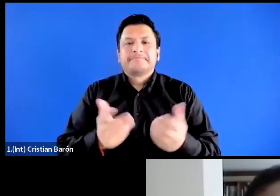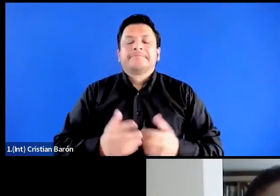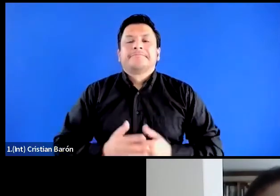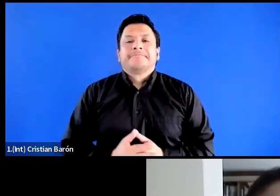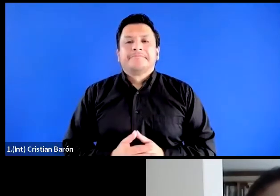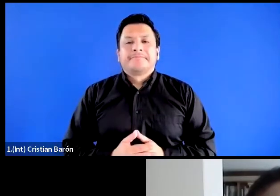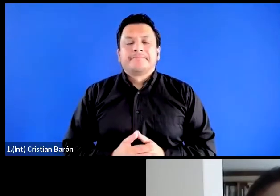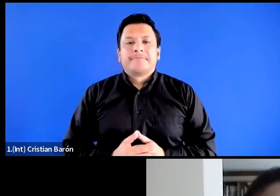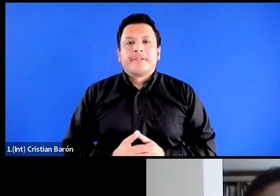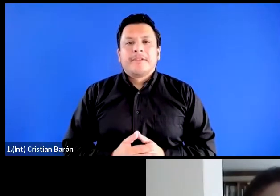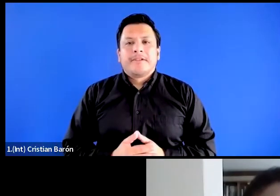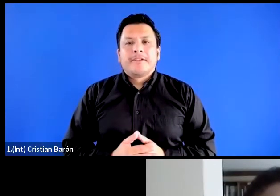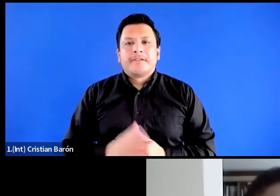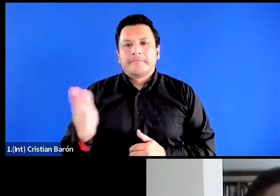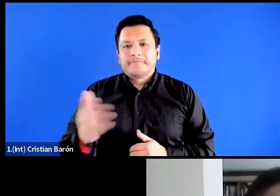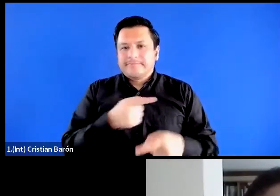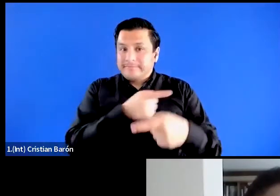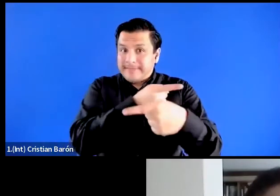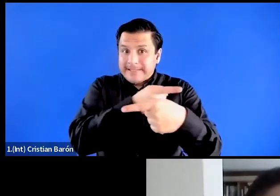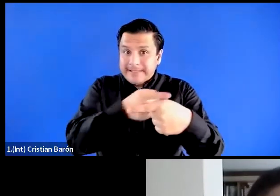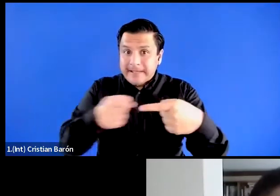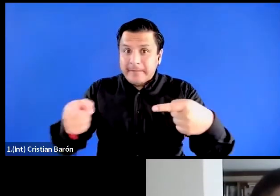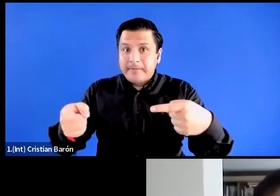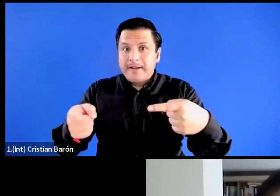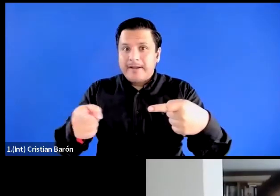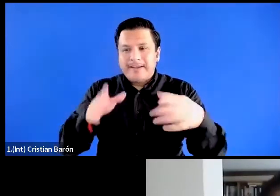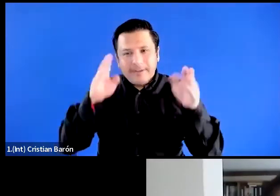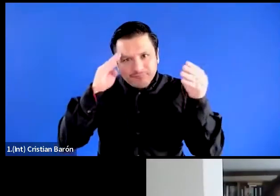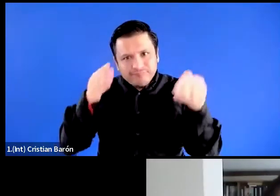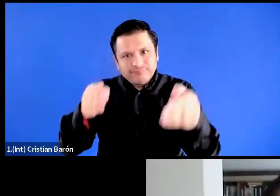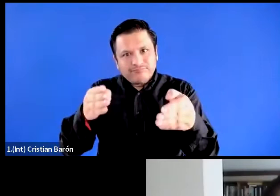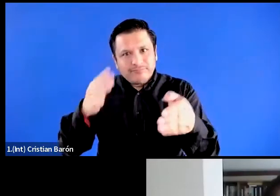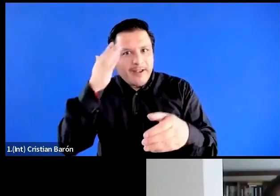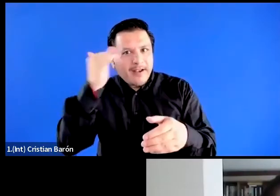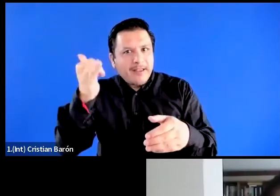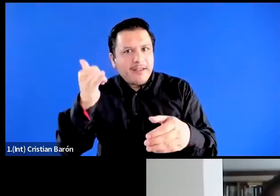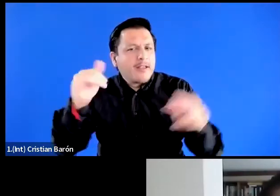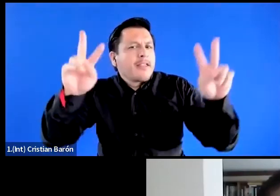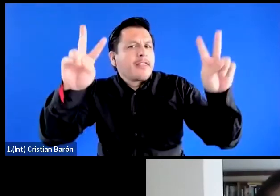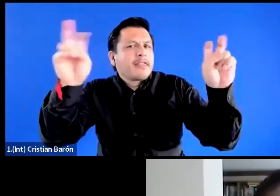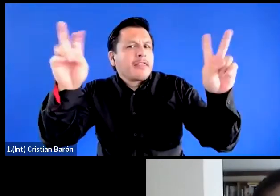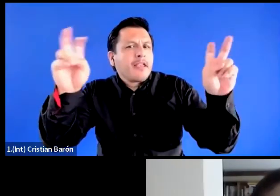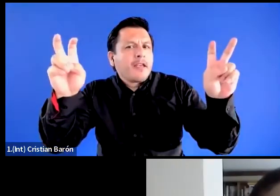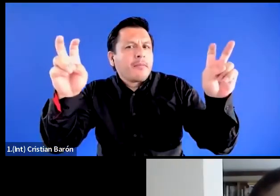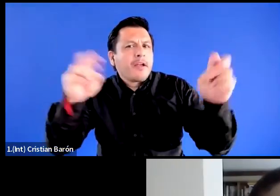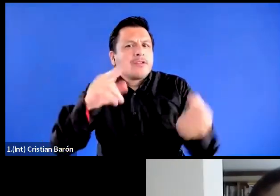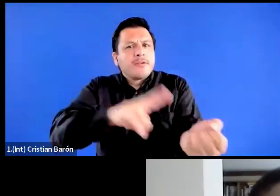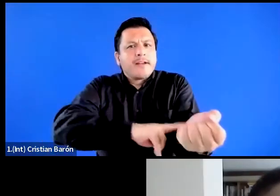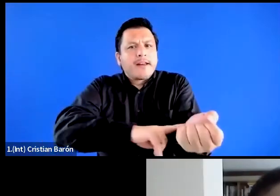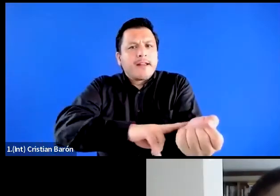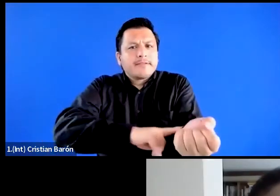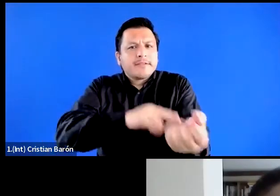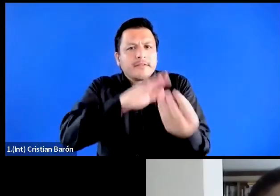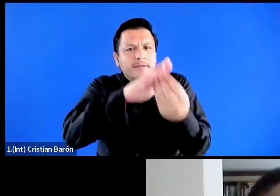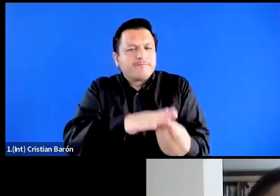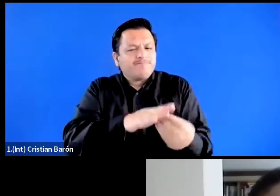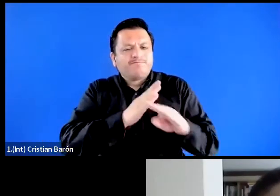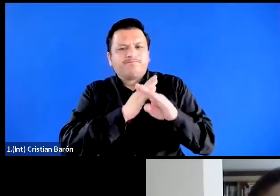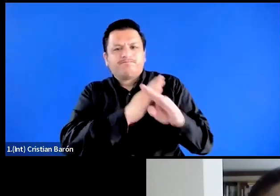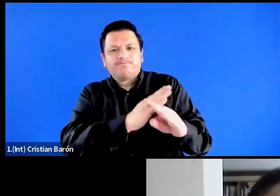y en el resto de esta semana académica que lleva por nombre Antirracismos, Sentipensares,